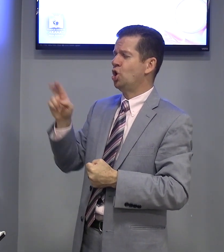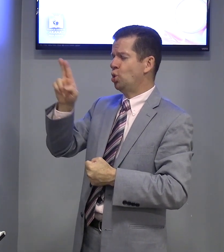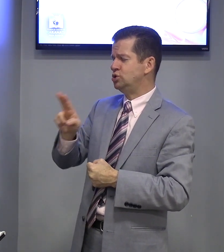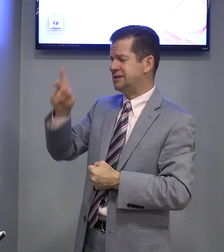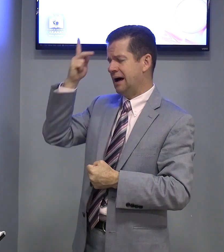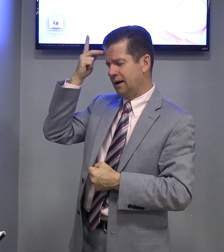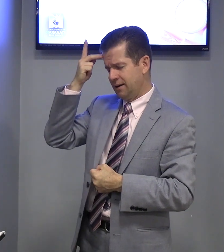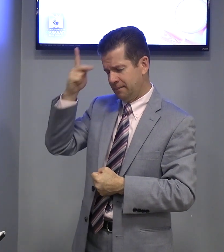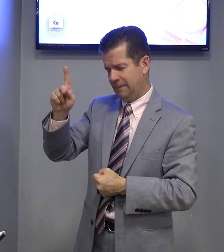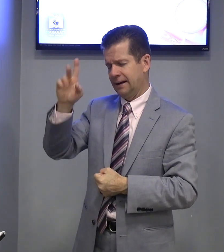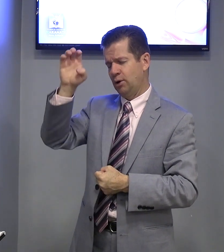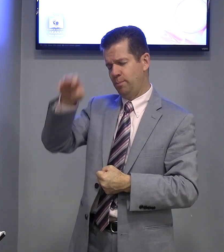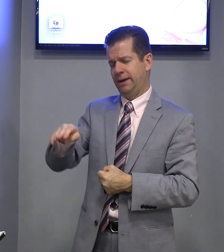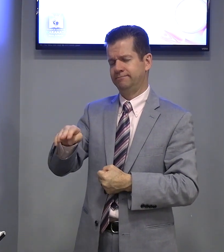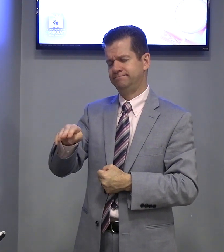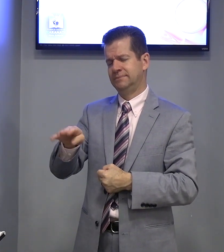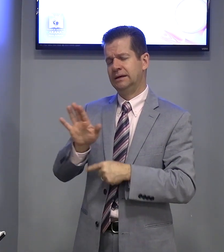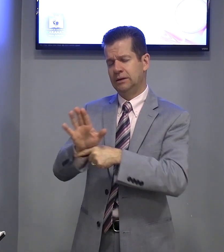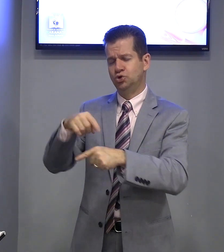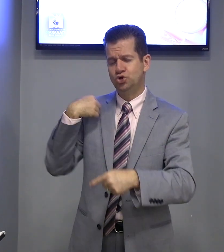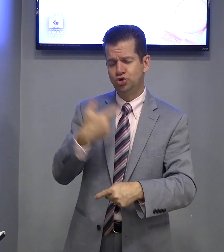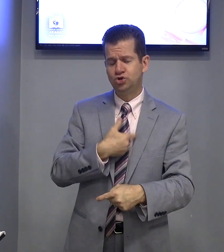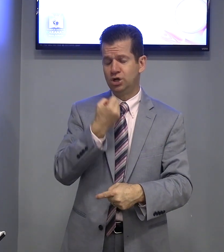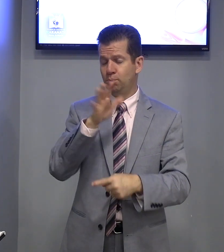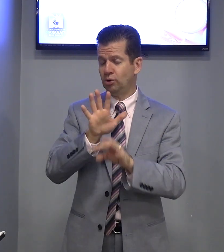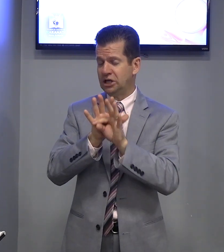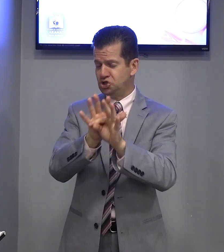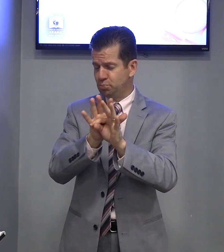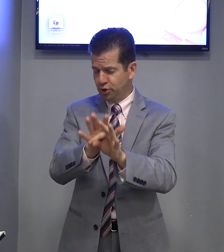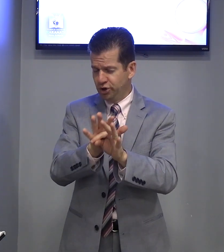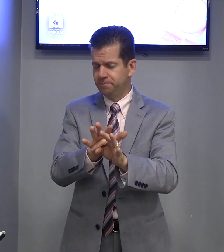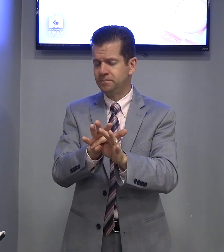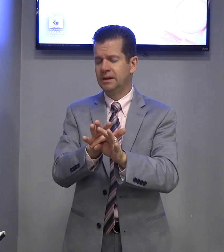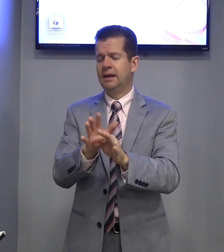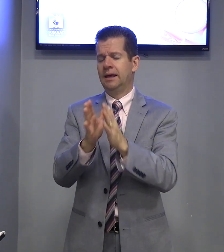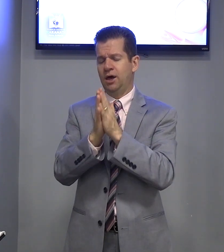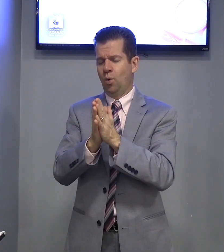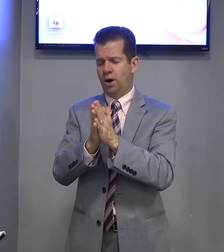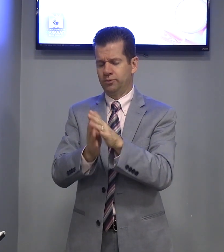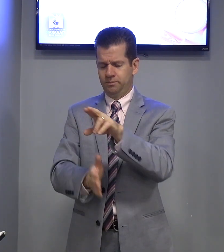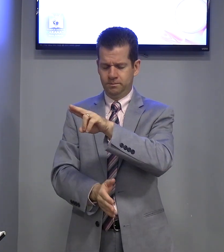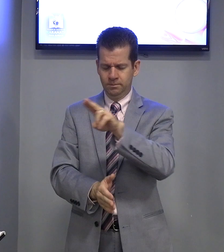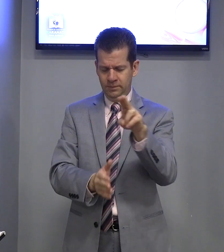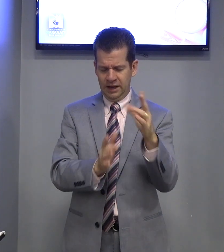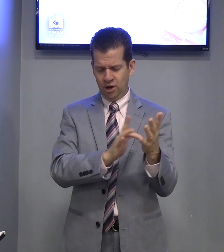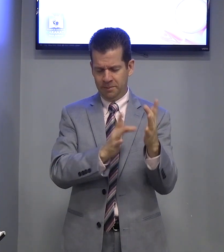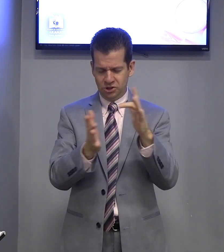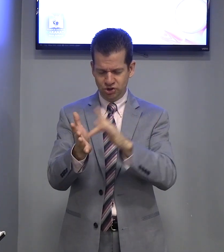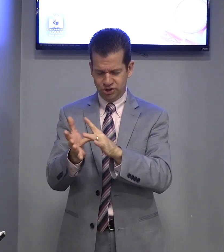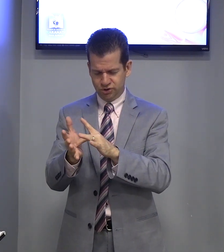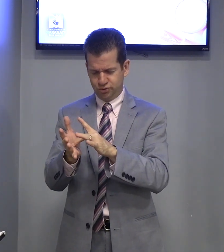Usar Para o bem Então Júlio Nosso Um bom Testemunho Eu oro Em nome De Jesus